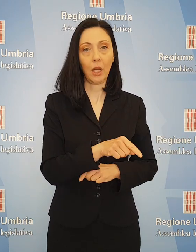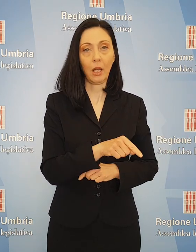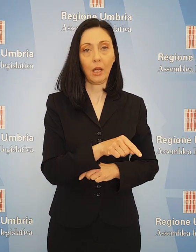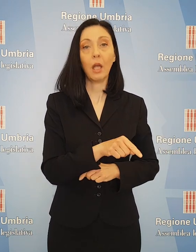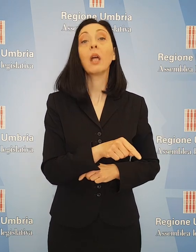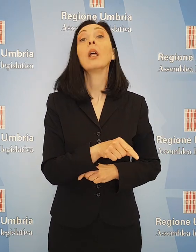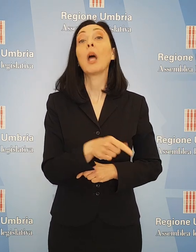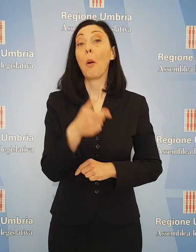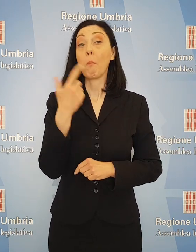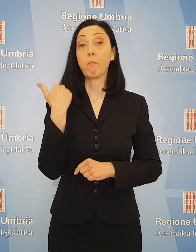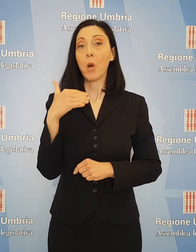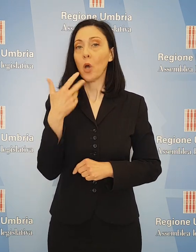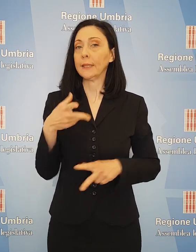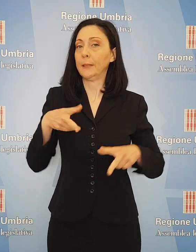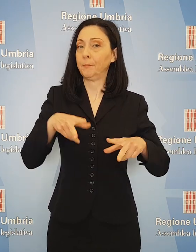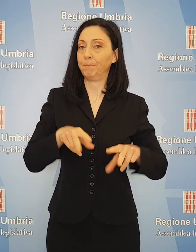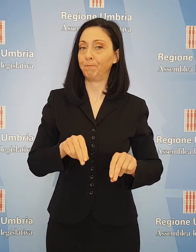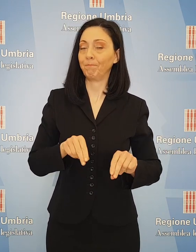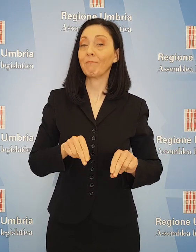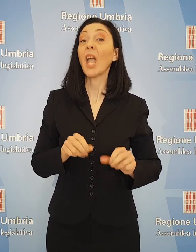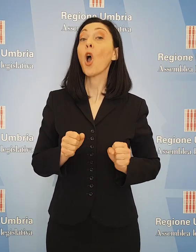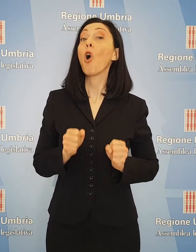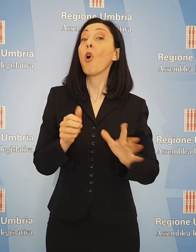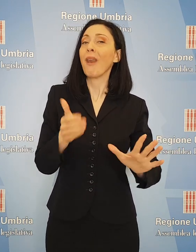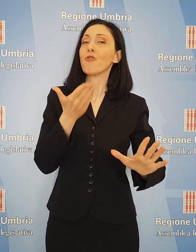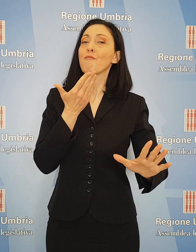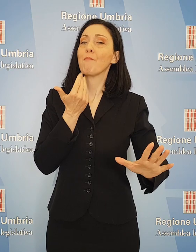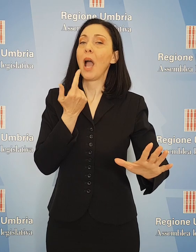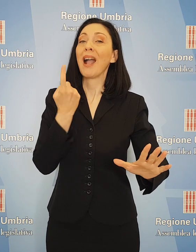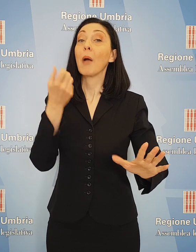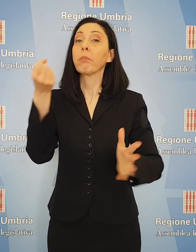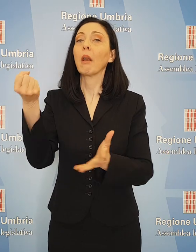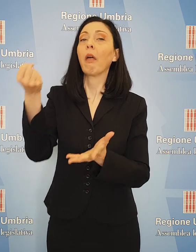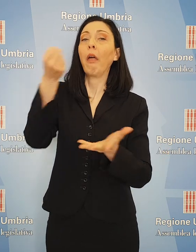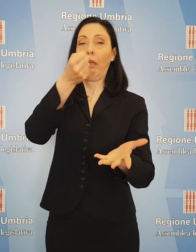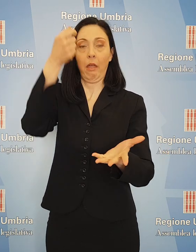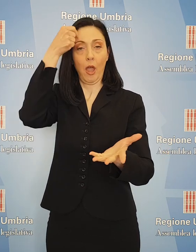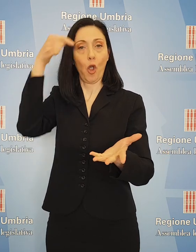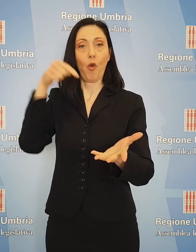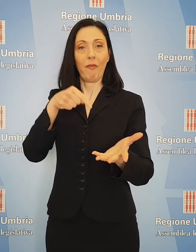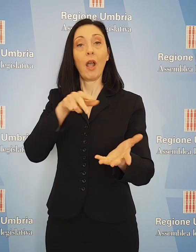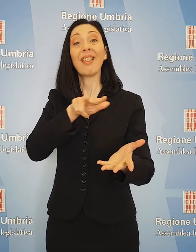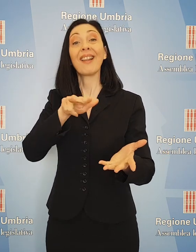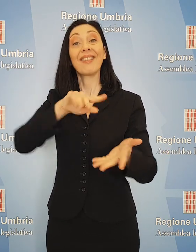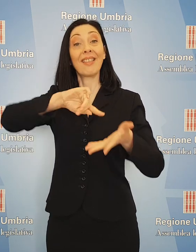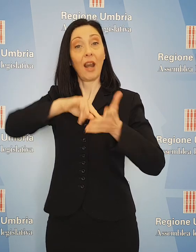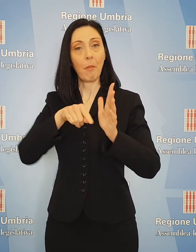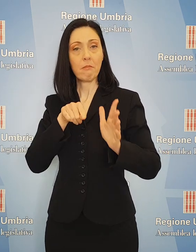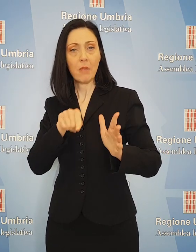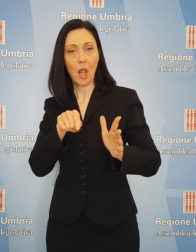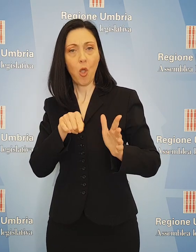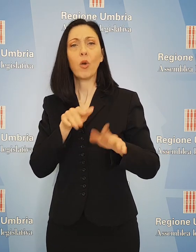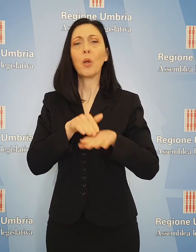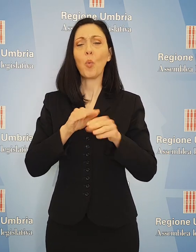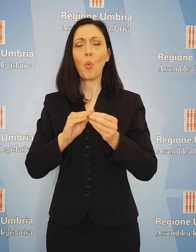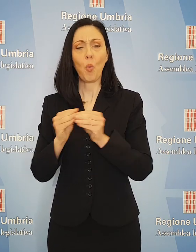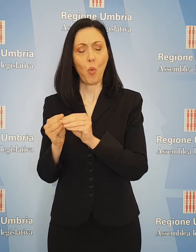coraggio, ha detto ancora Donatella Porzi, nell'utilizzo delle risorse governative, 33 milioni, per coprire le mancate